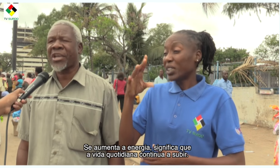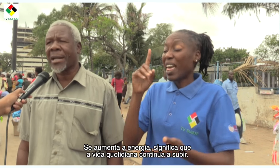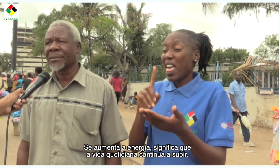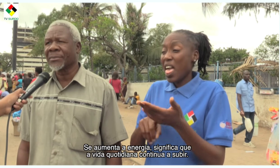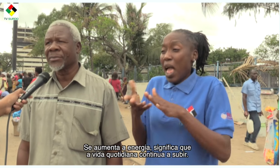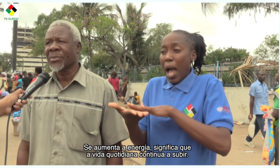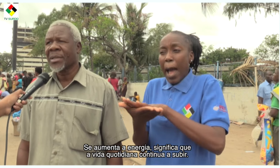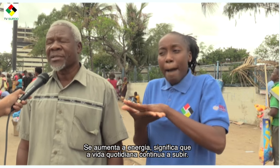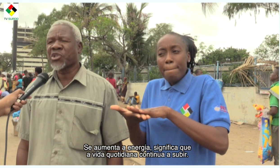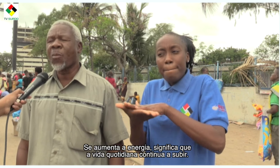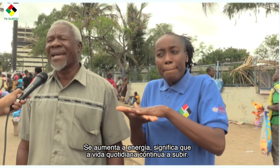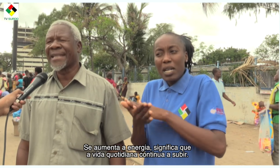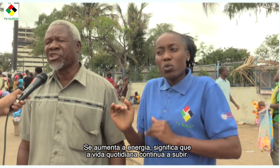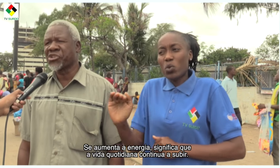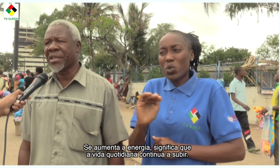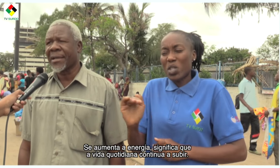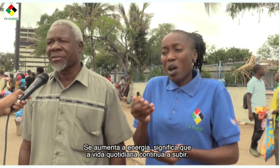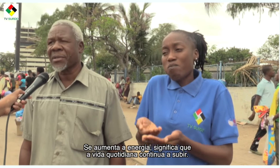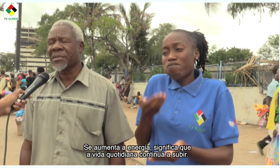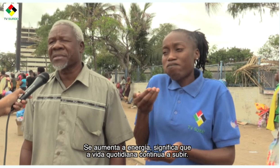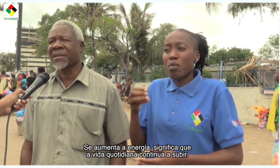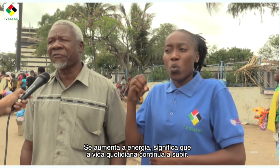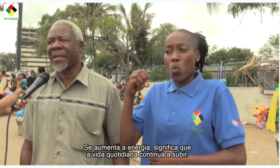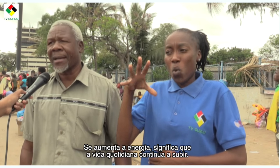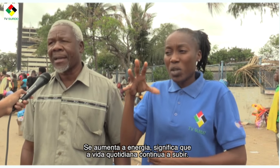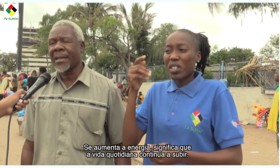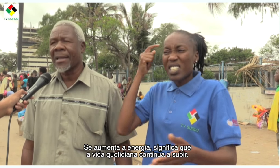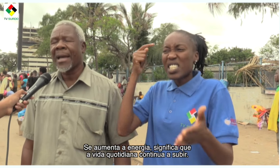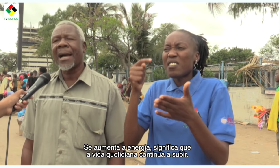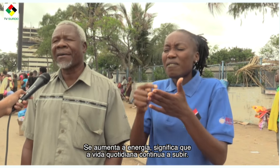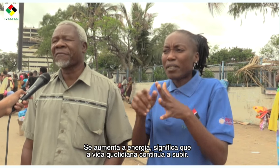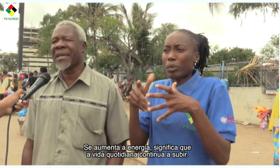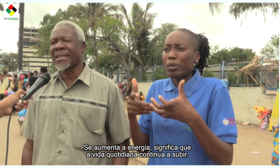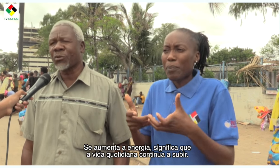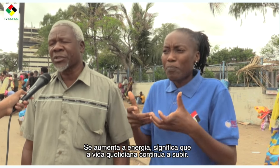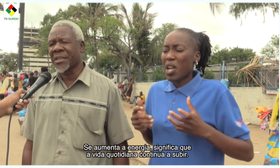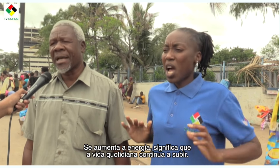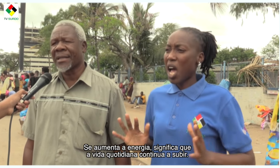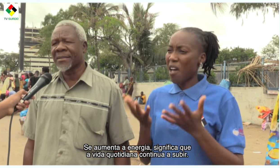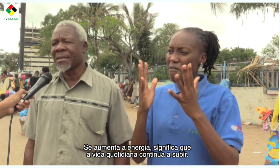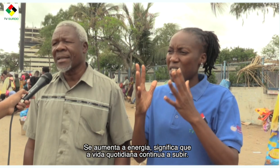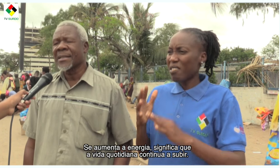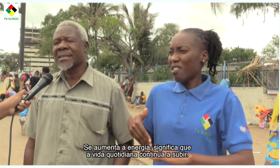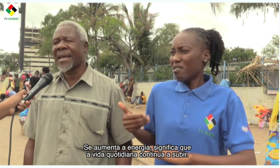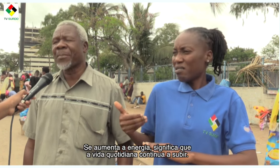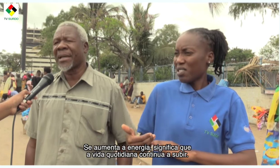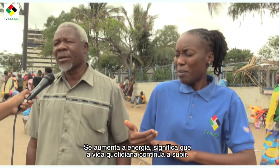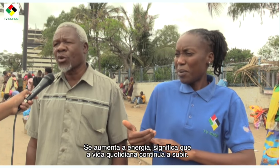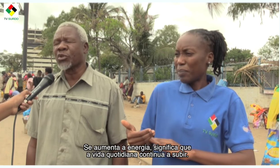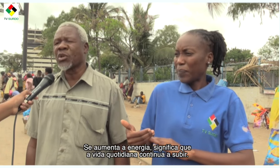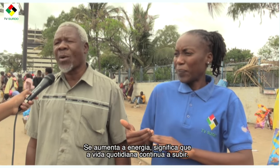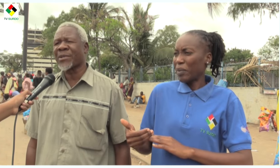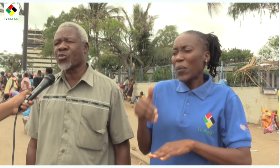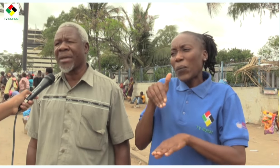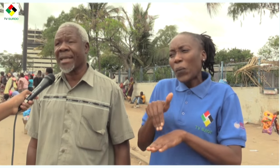social. Se aumenta a energia, significa que a vida cotidiana sempre